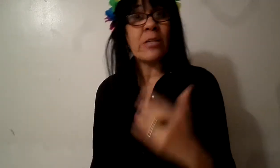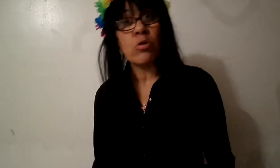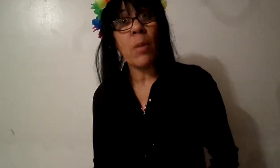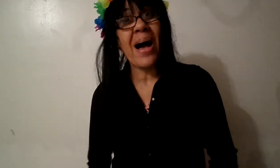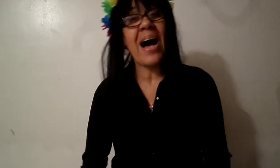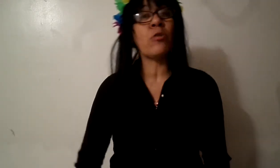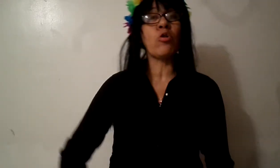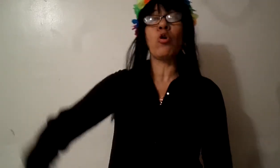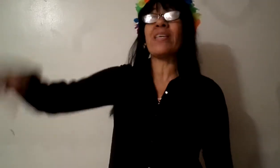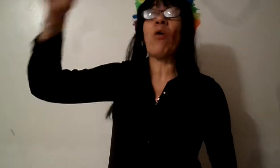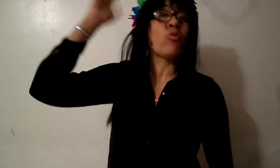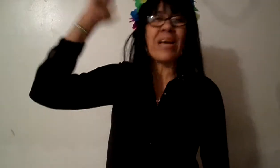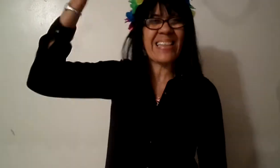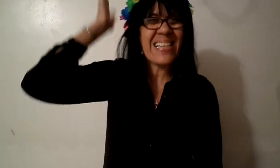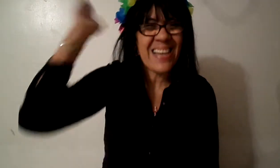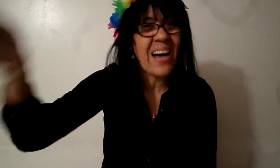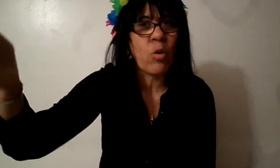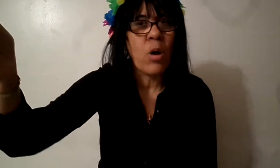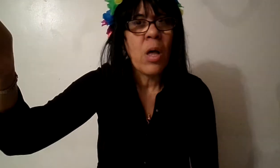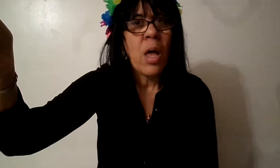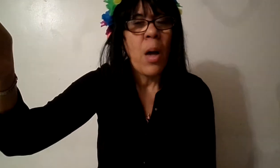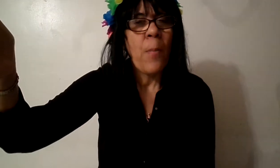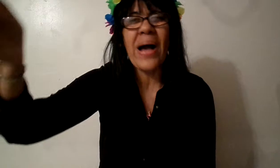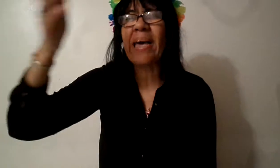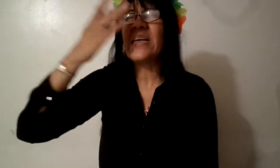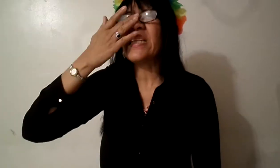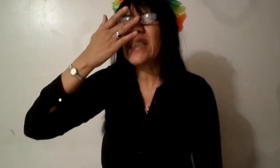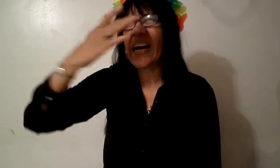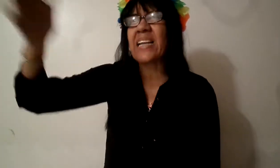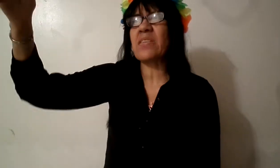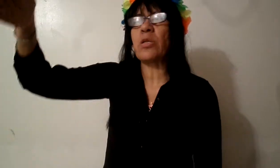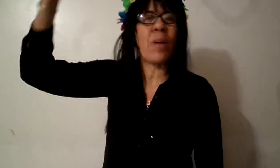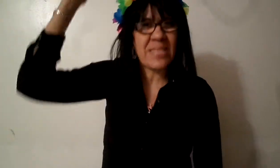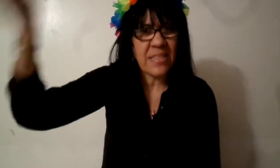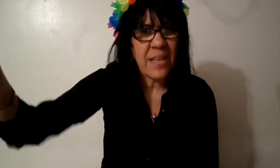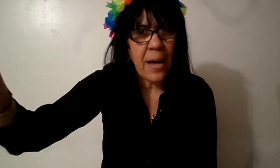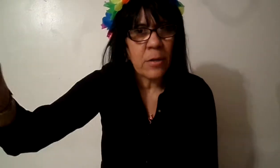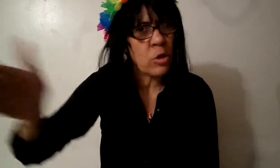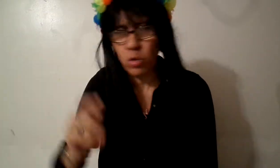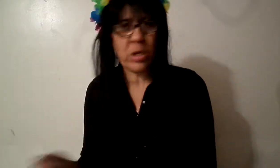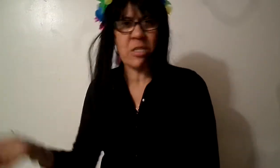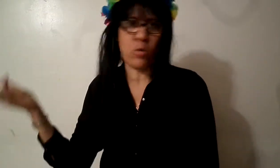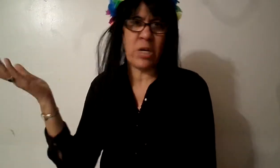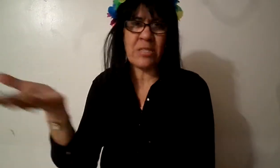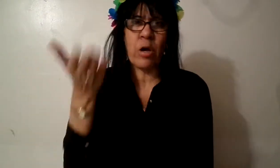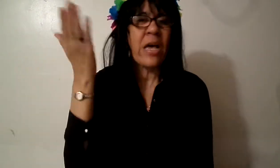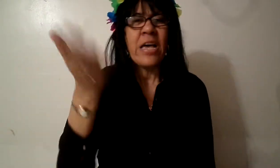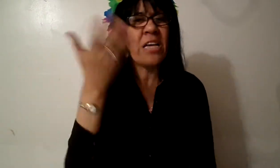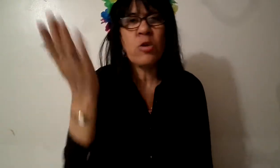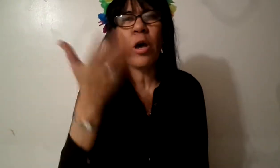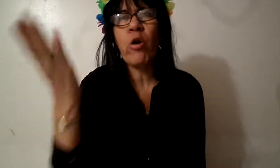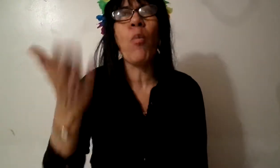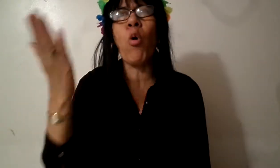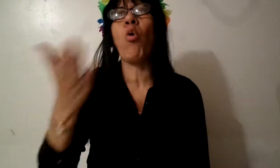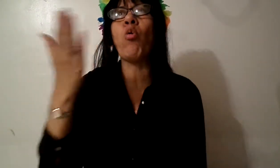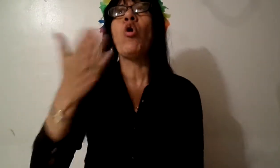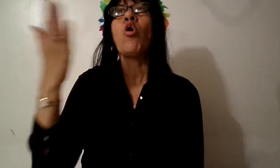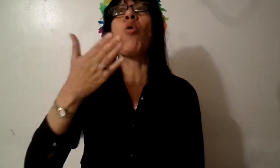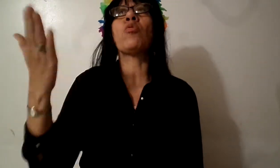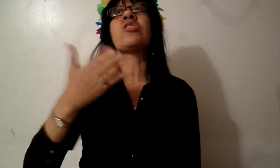tú te vas a donde ya uno que está sano para que siga recibiendo la sanidad eso es como como dice